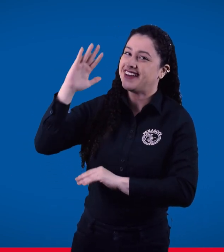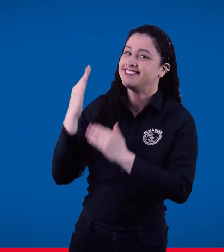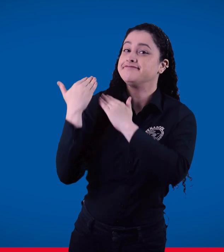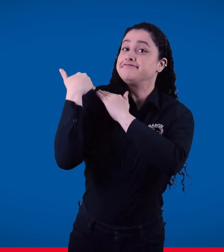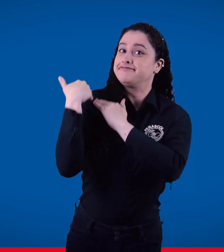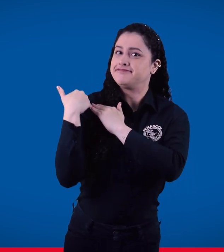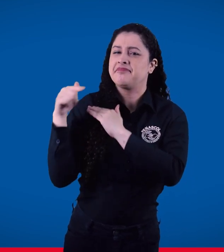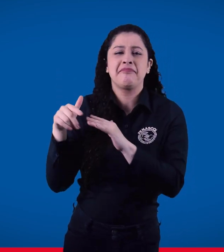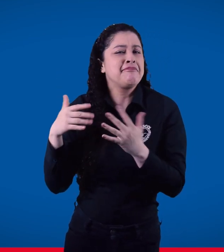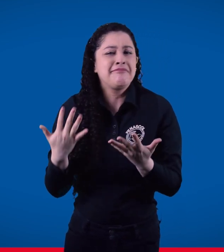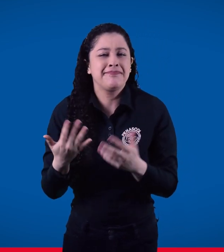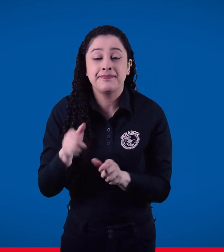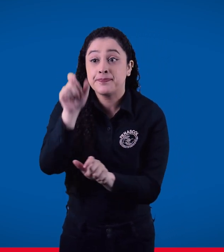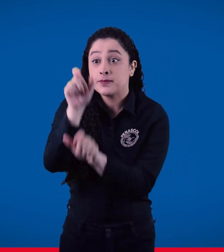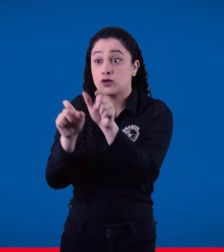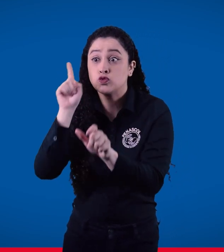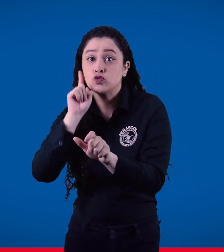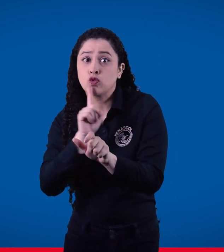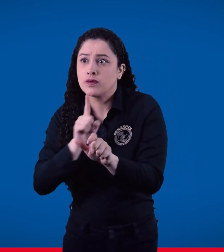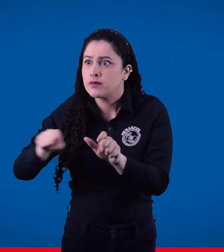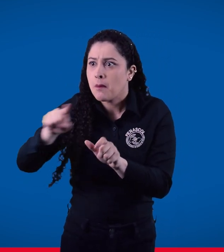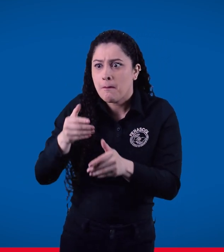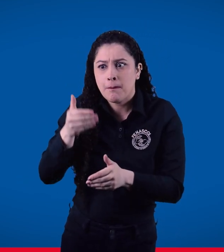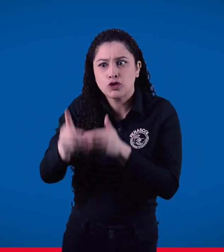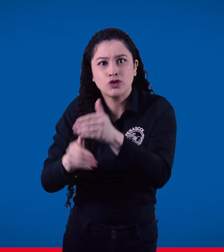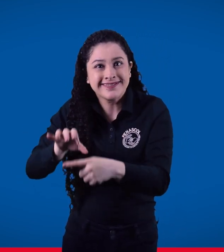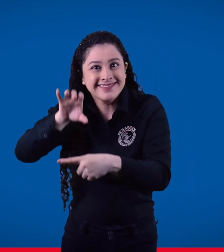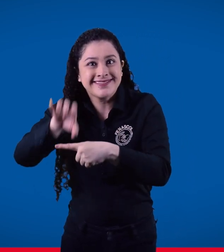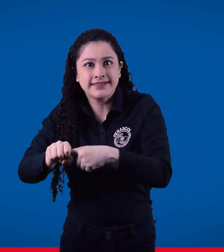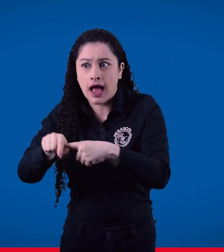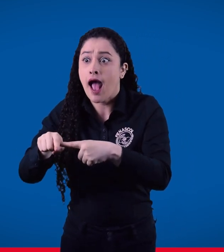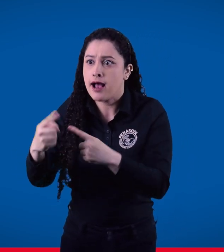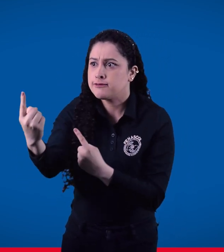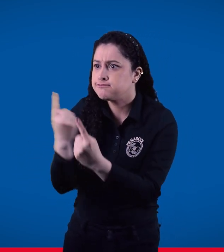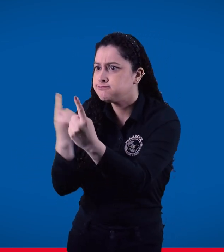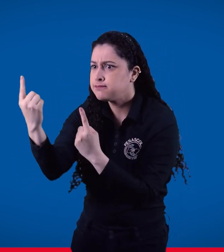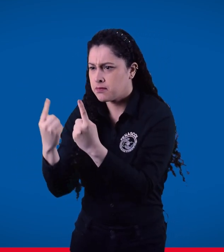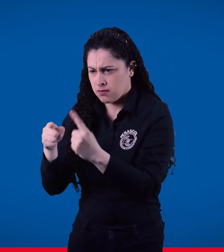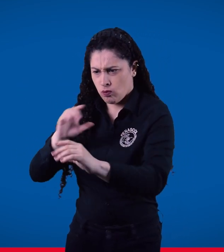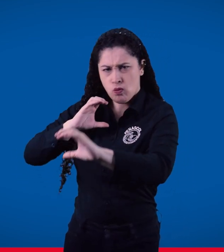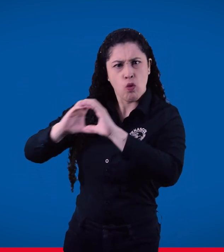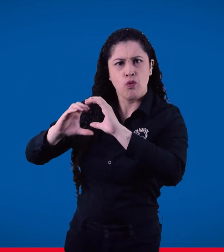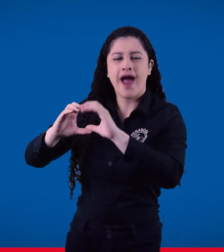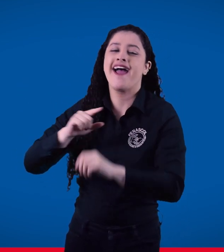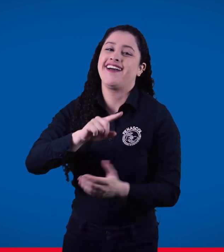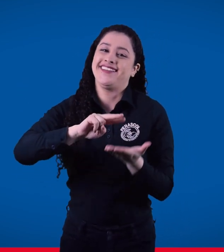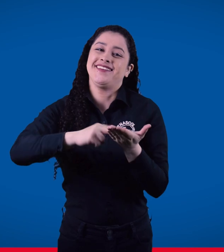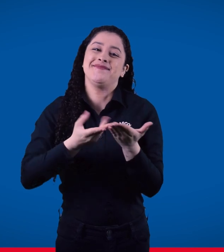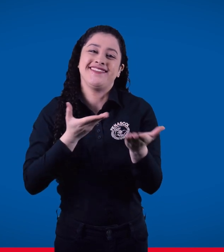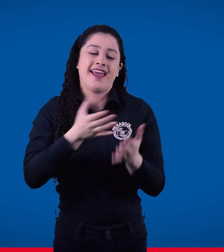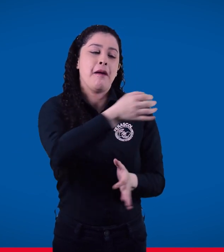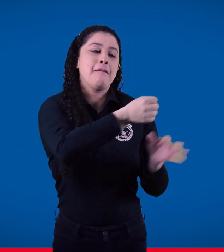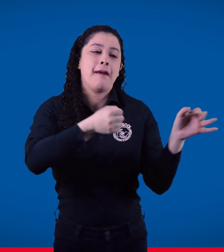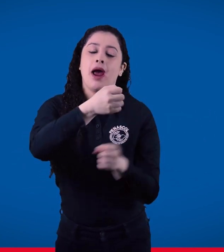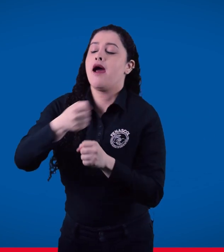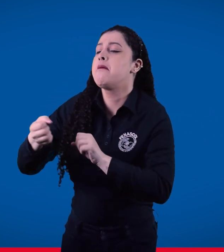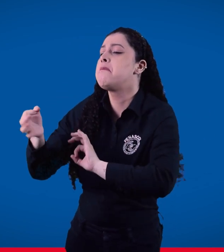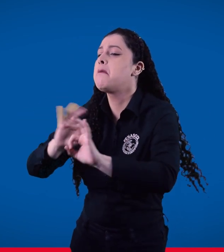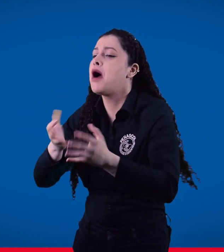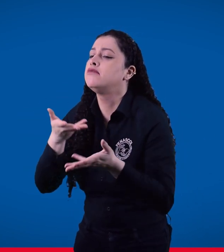Estos servicios son organizados por la misma Fiscalía en los procesos y citaciones en donde las personas sordas están involucradas